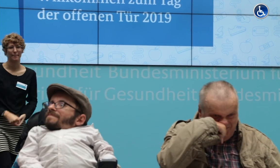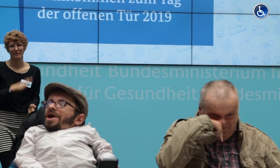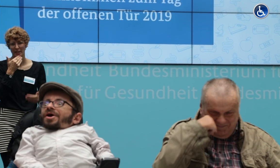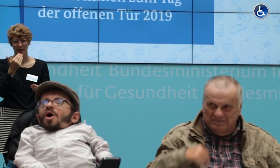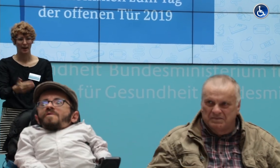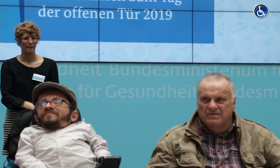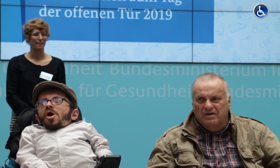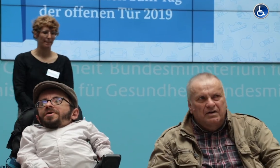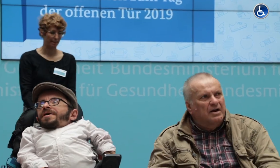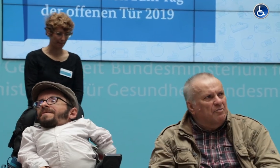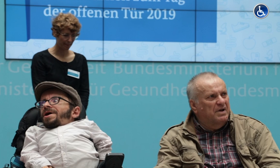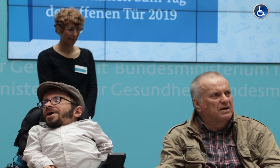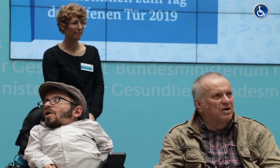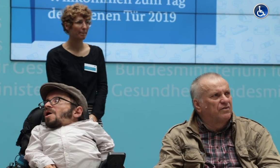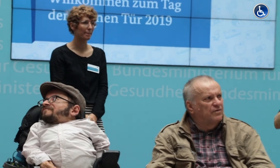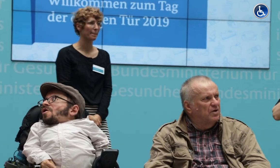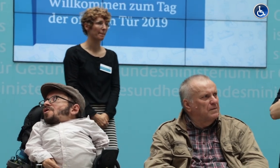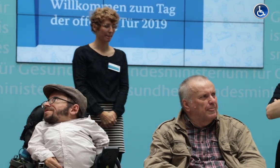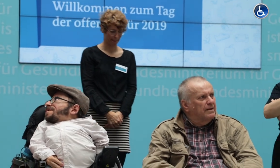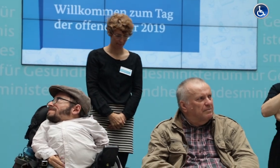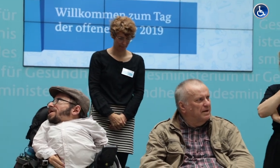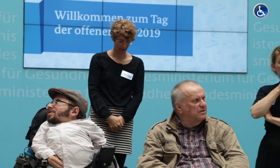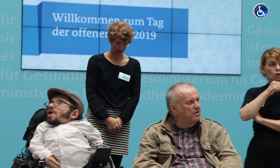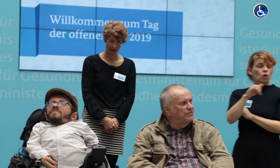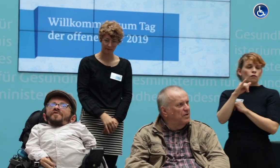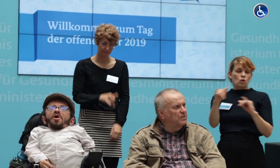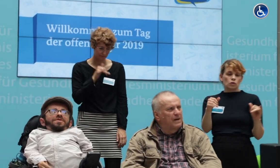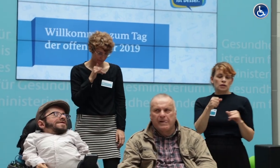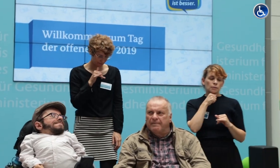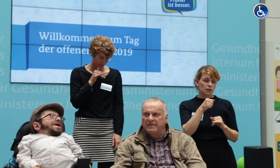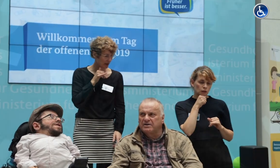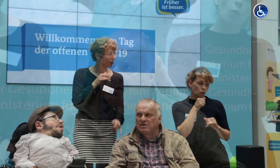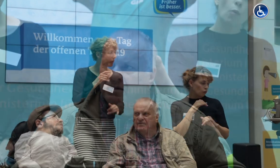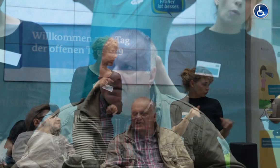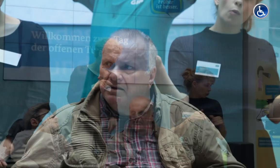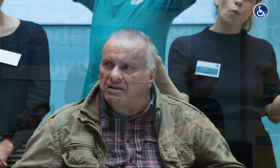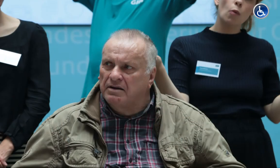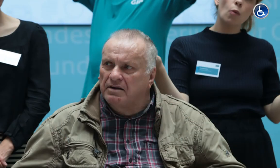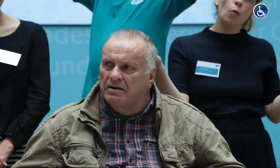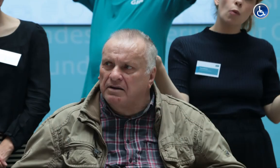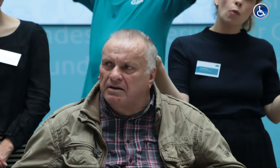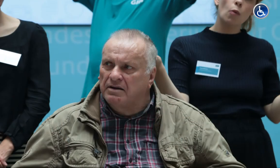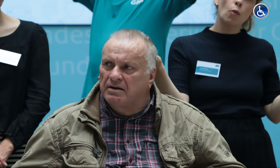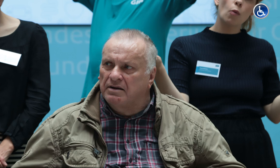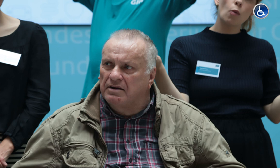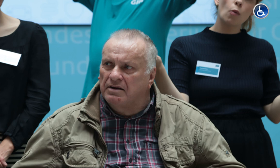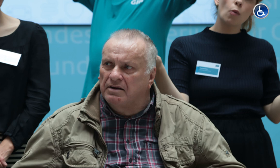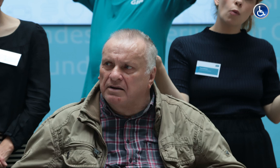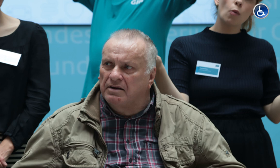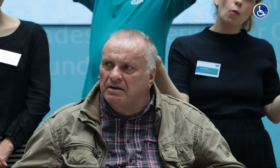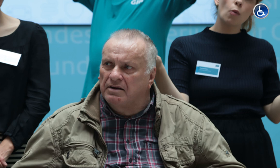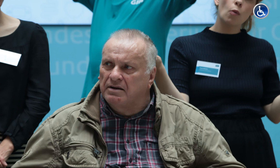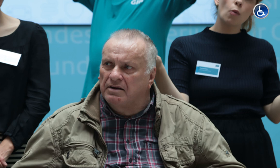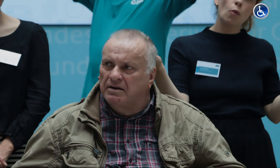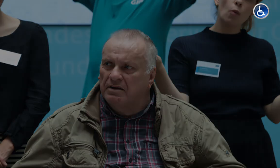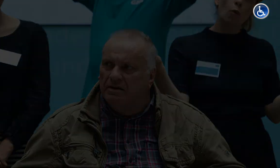Die Kinderwarten haben wir offiziell